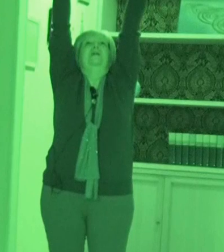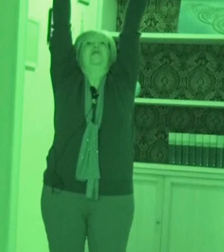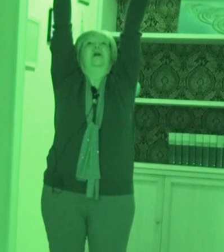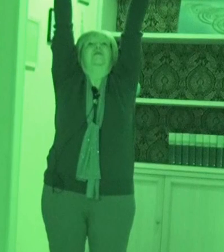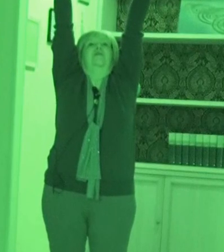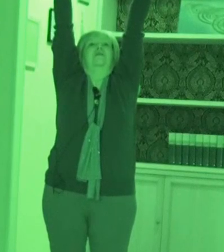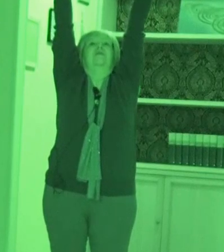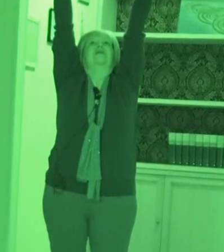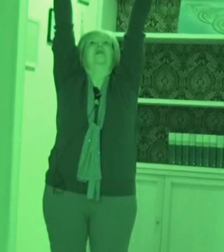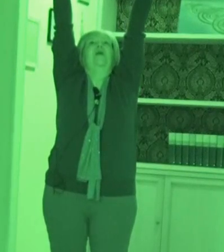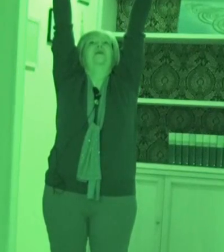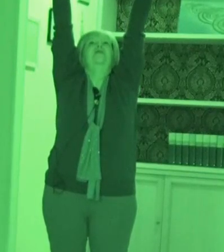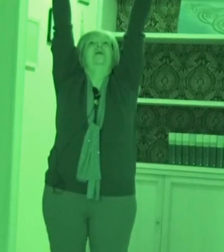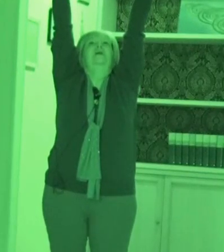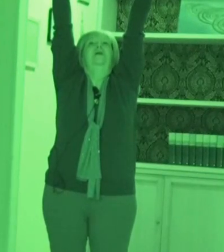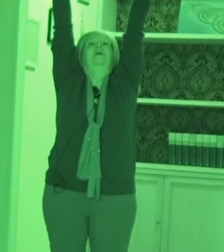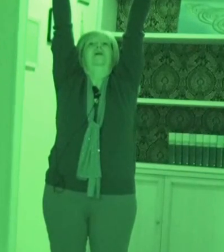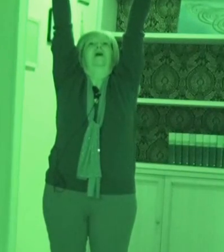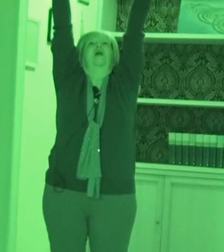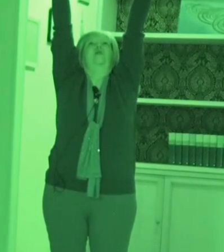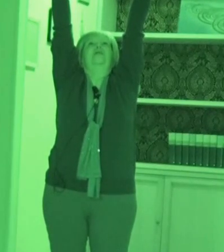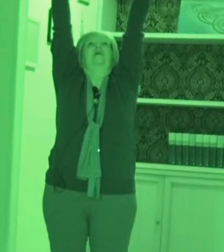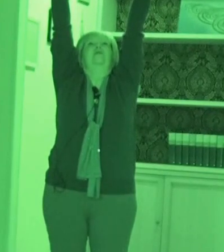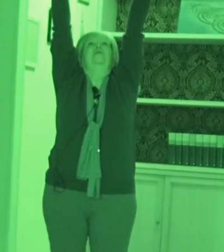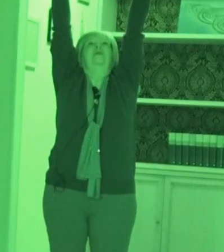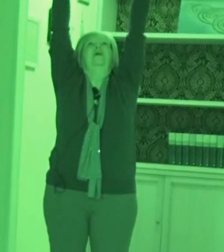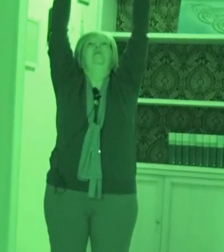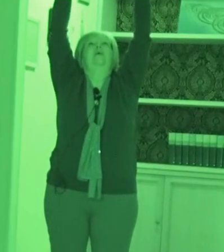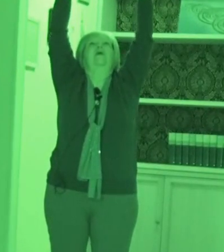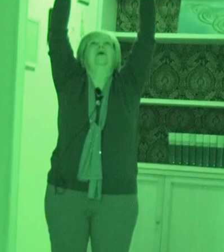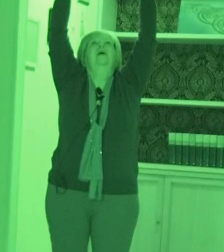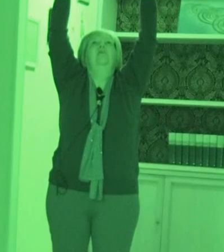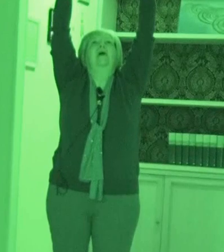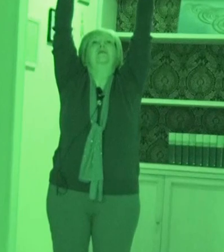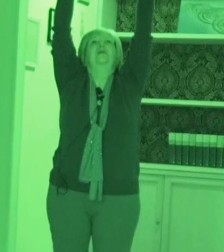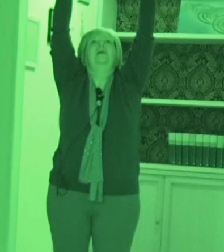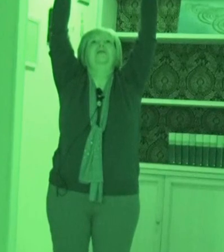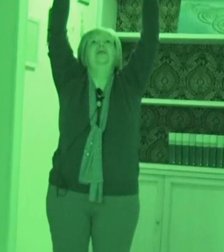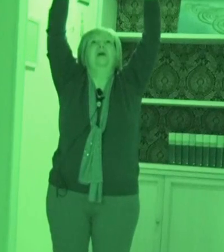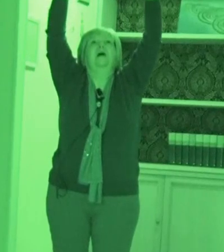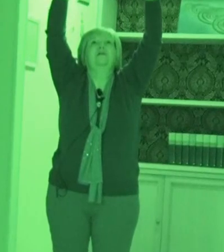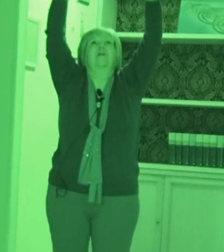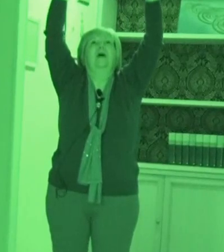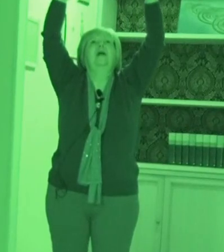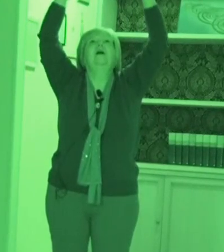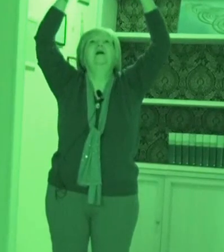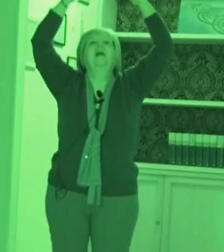strecciando forte e forte le braccia, alcuni secondi e poi prendo l'energia sferica e la